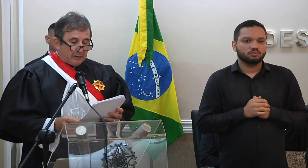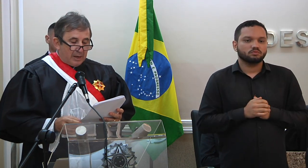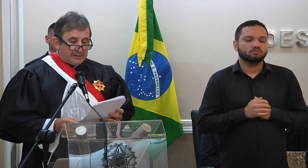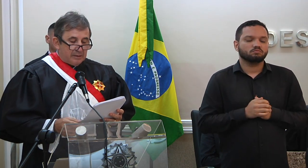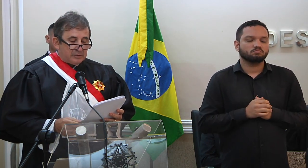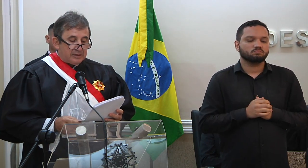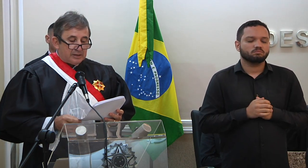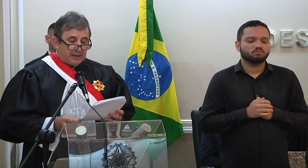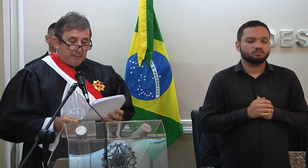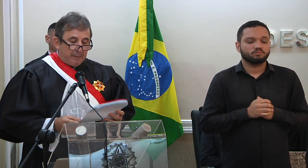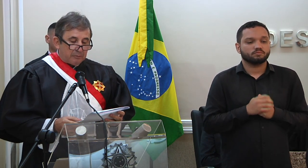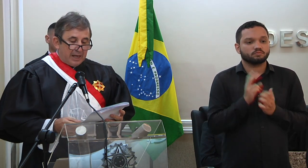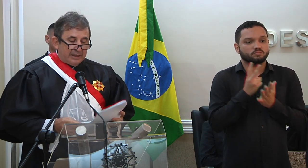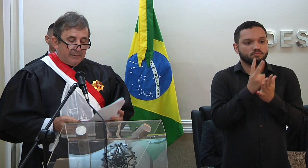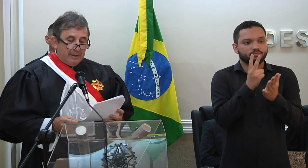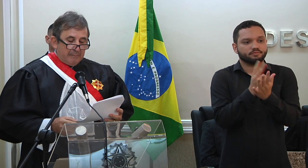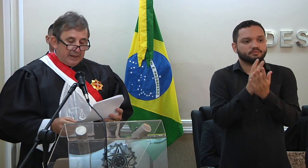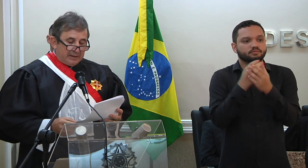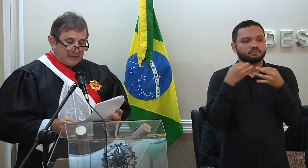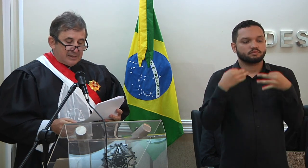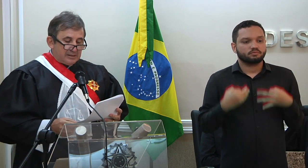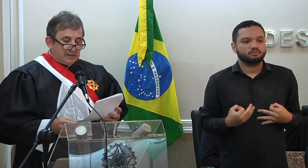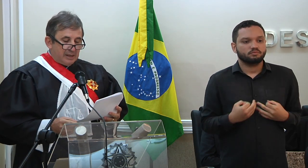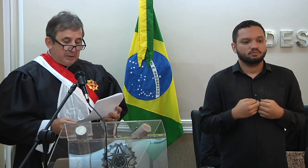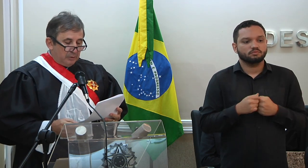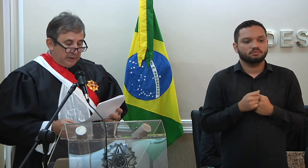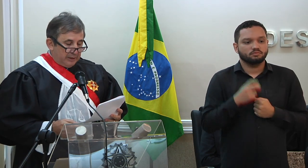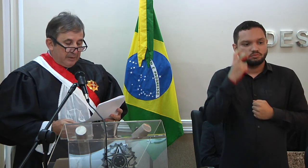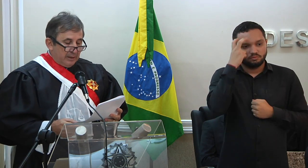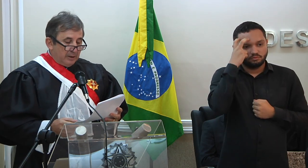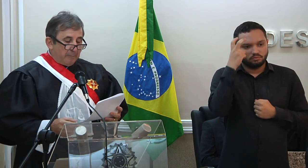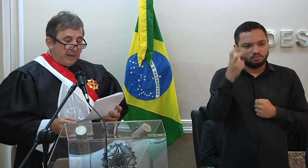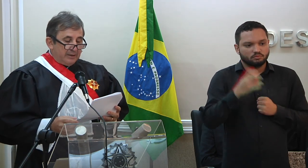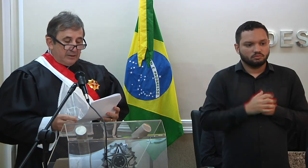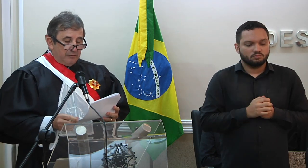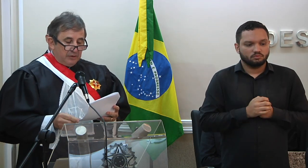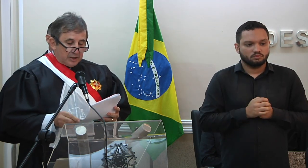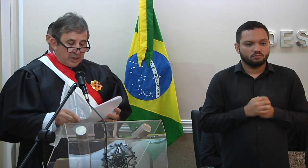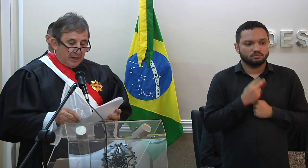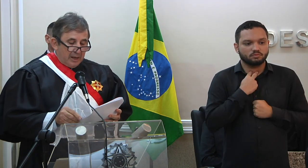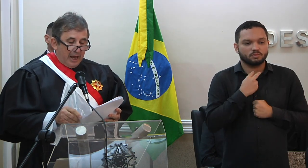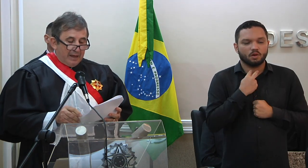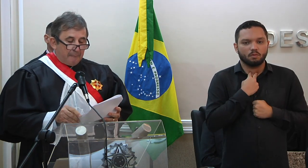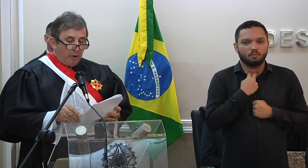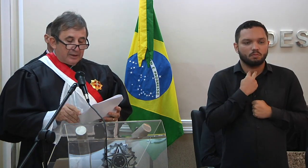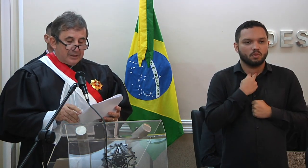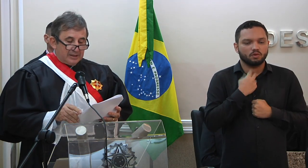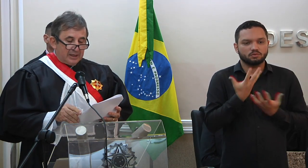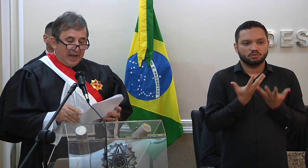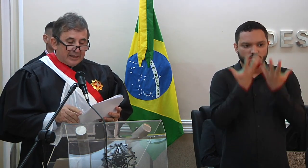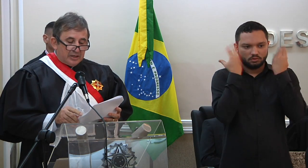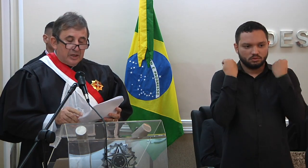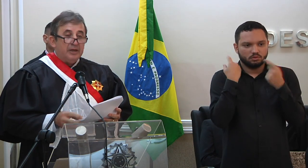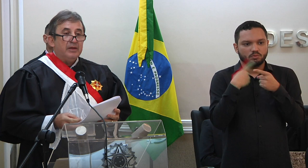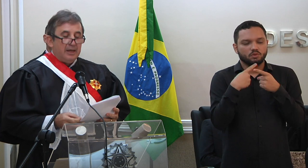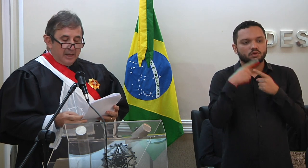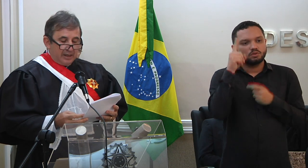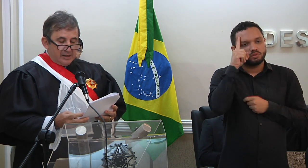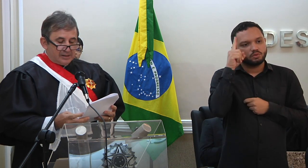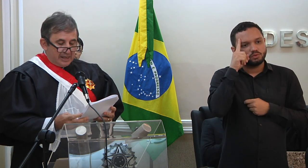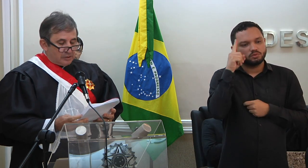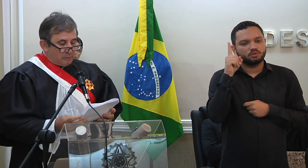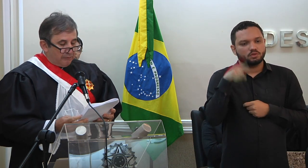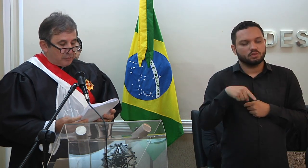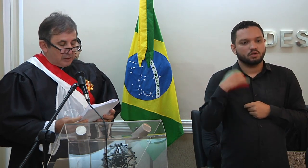que esta mesma atuação seja sempre pautada pela decência e sabedoria, não perdendo de vista a importância de cada dia